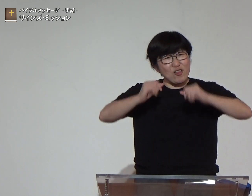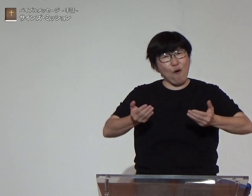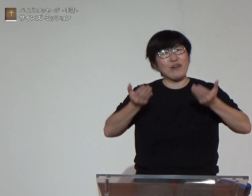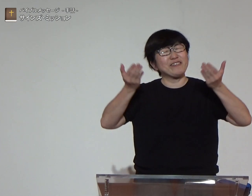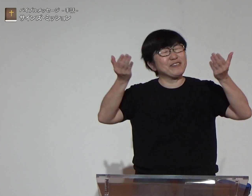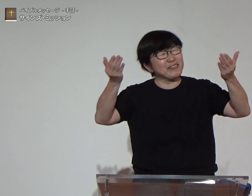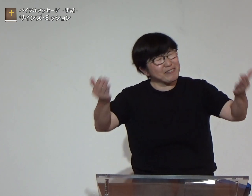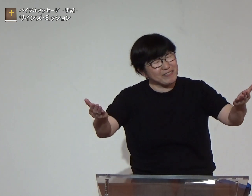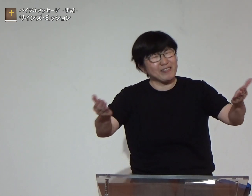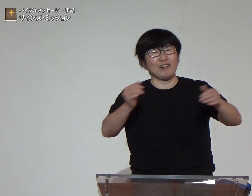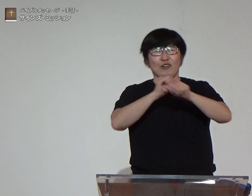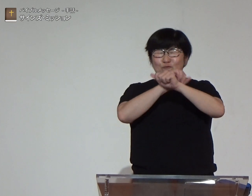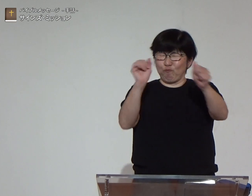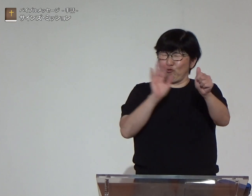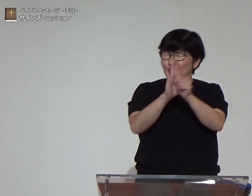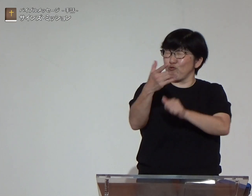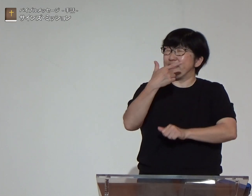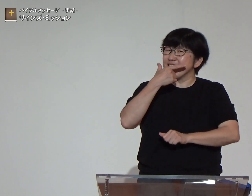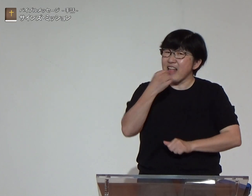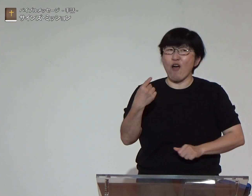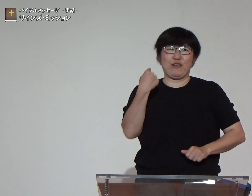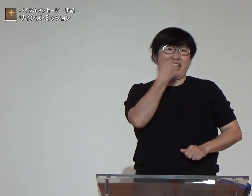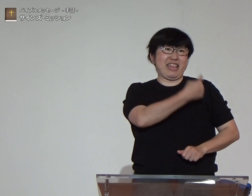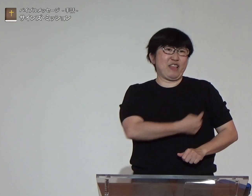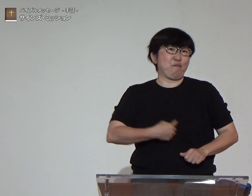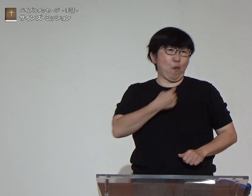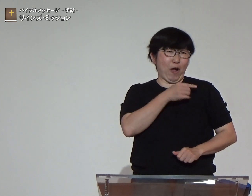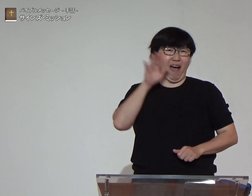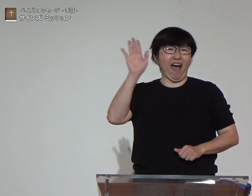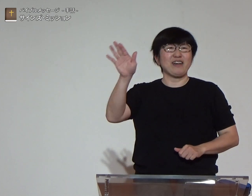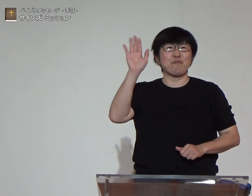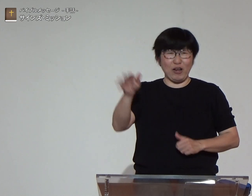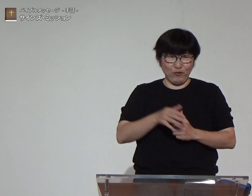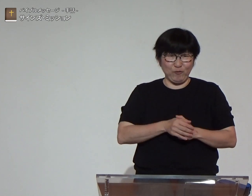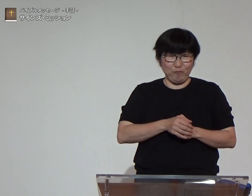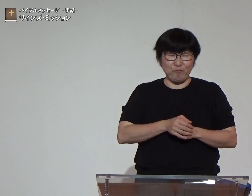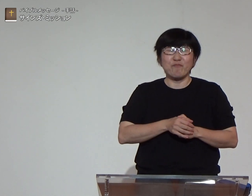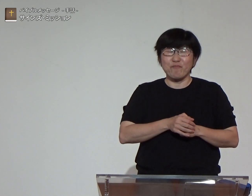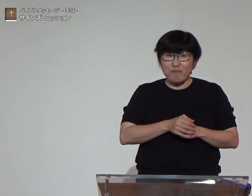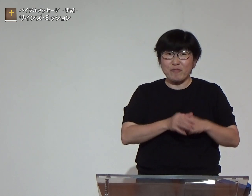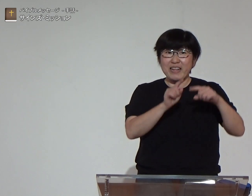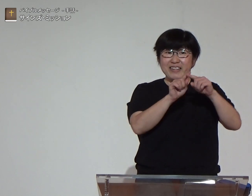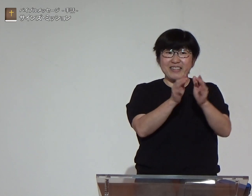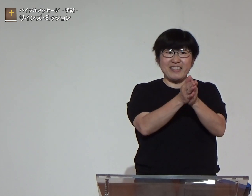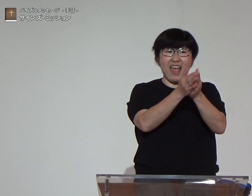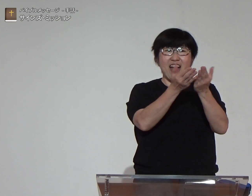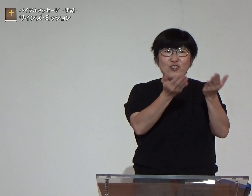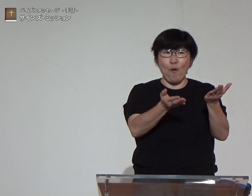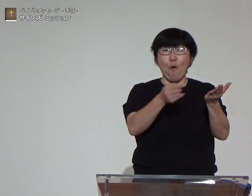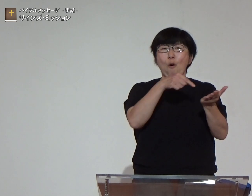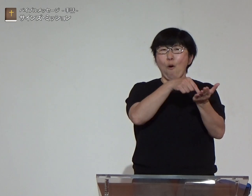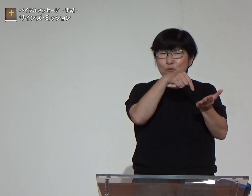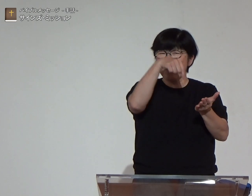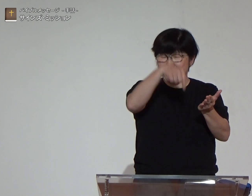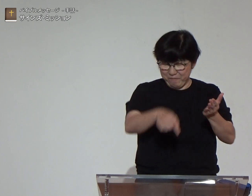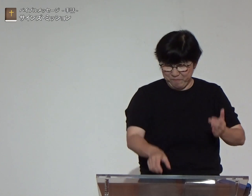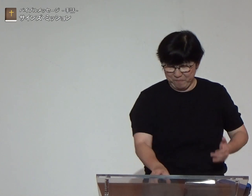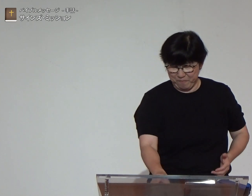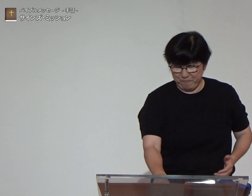永遠の命を得るようにと願っておられるのです聖書の